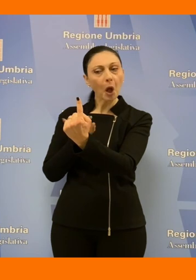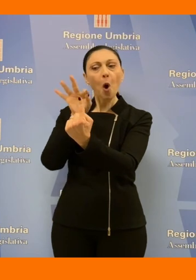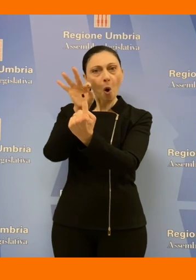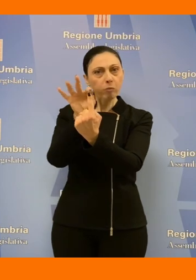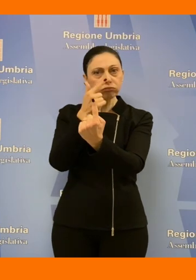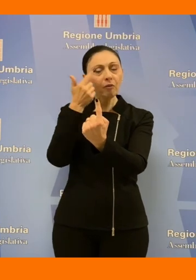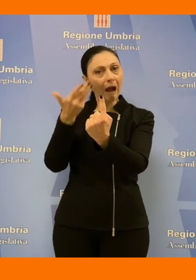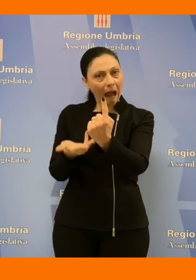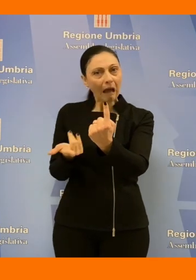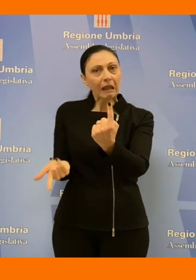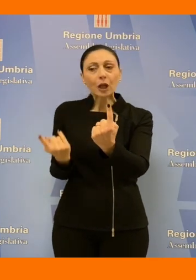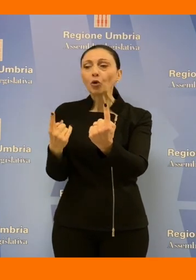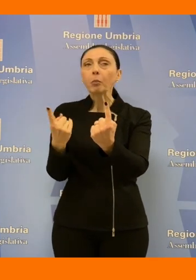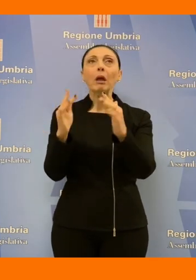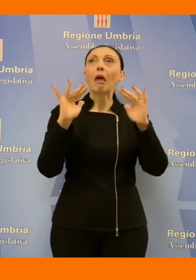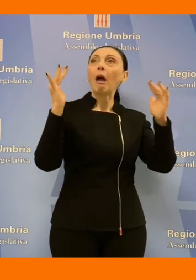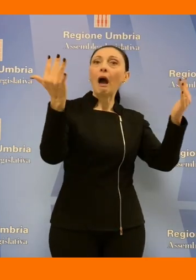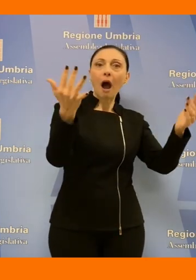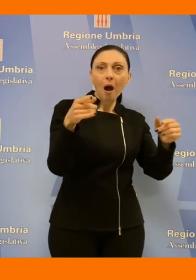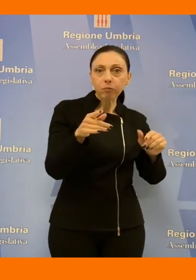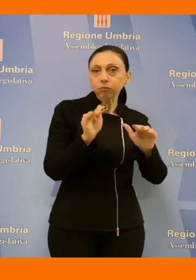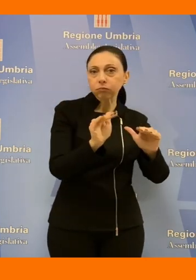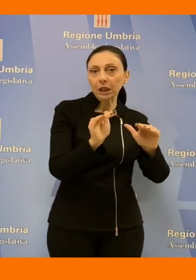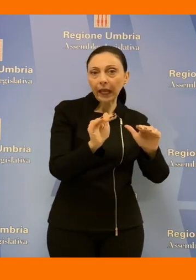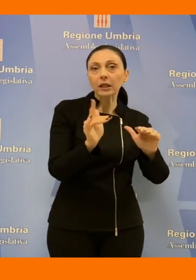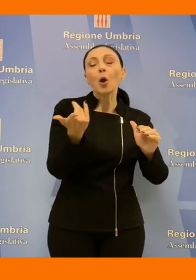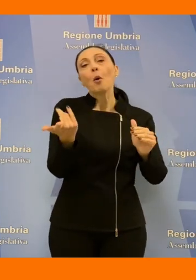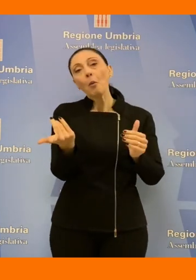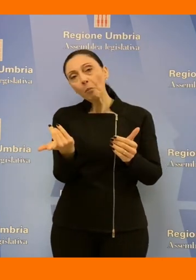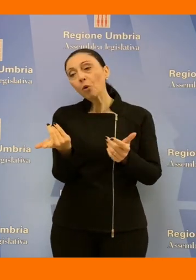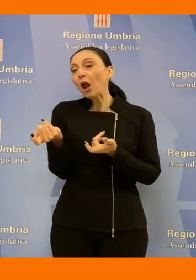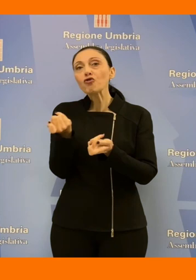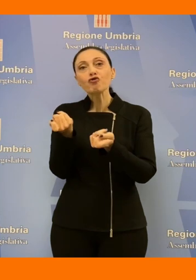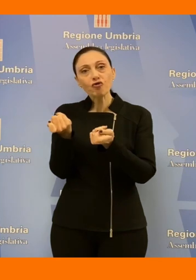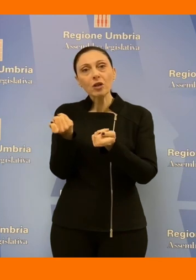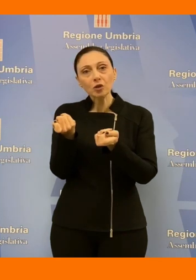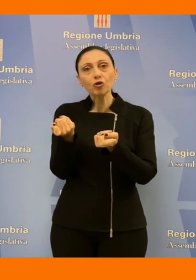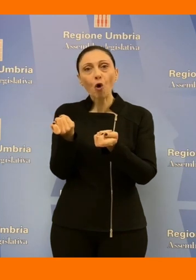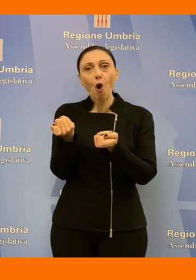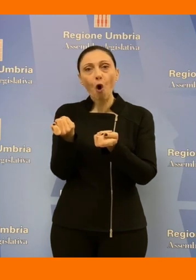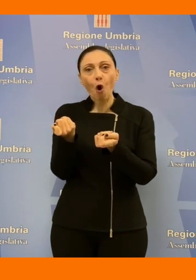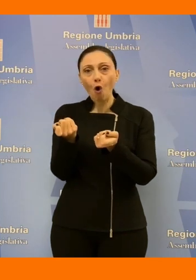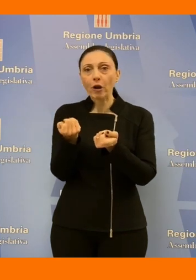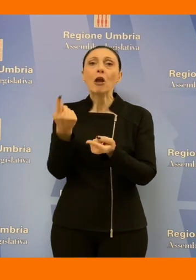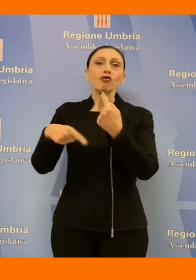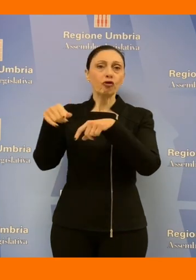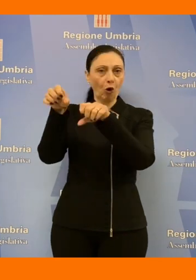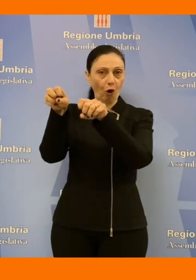coerente con le esigenze di salvavardi ambientali e anche di gestione efficiente del ciclo di rifiuti prima rispetto alle